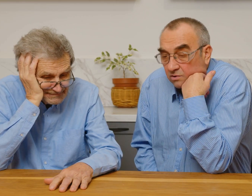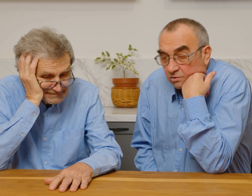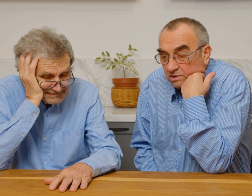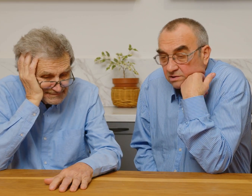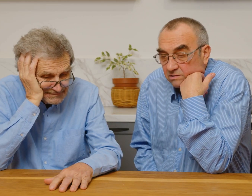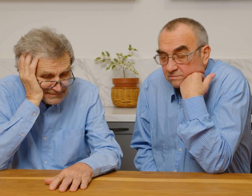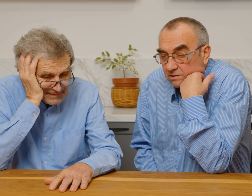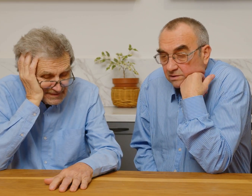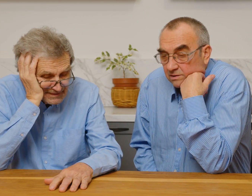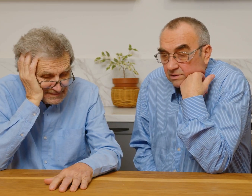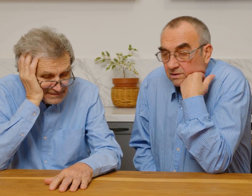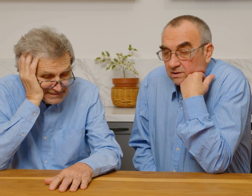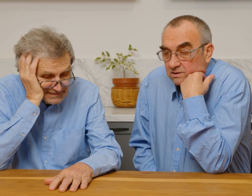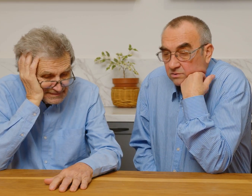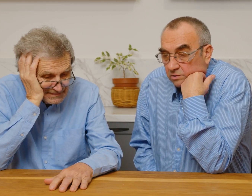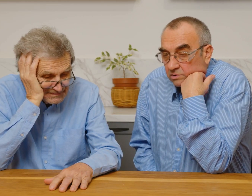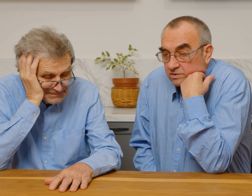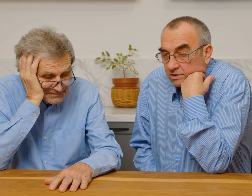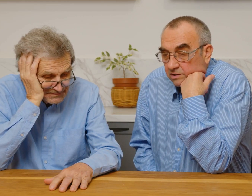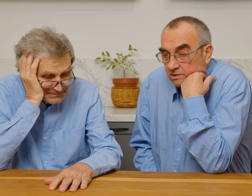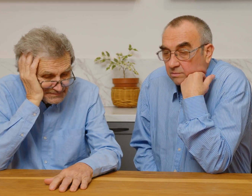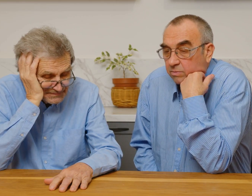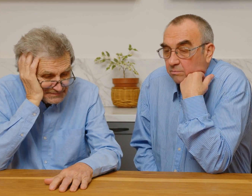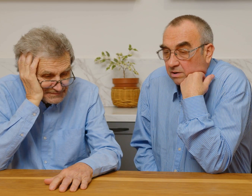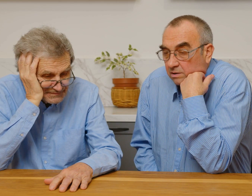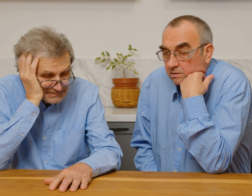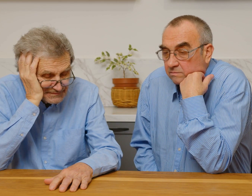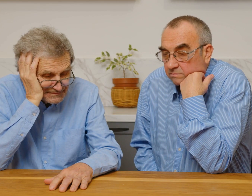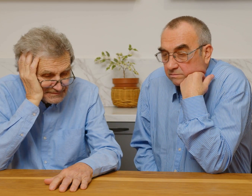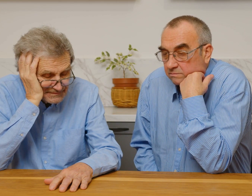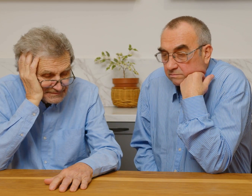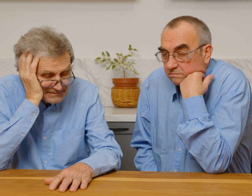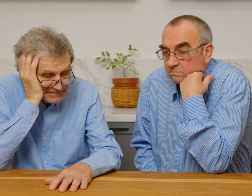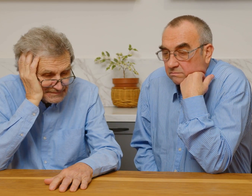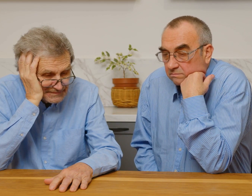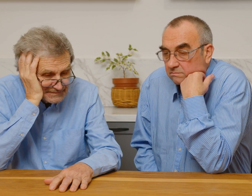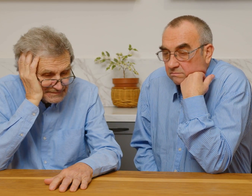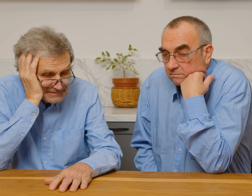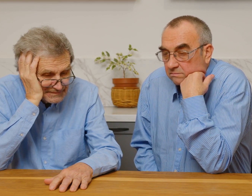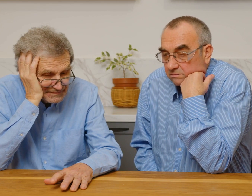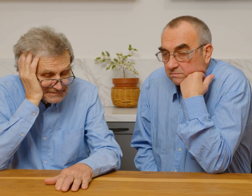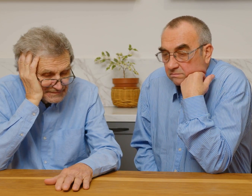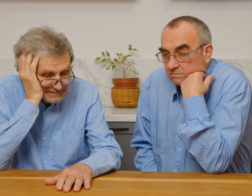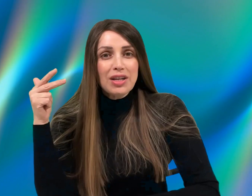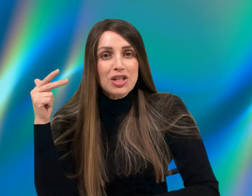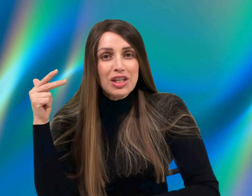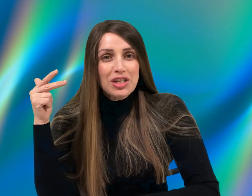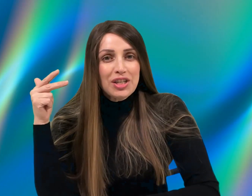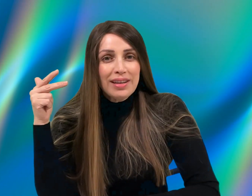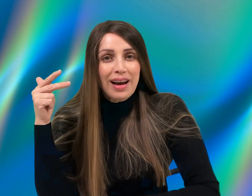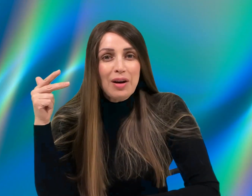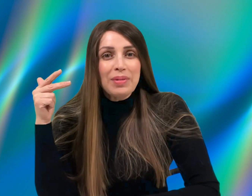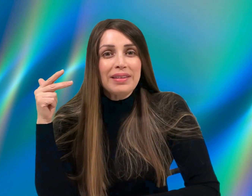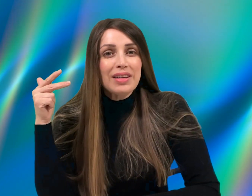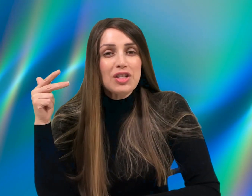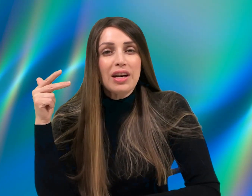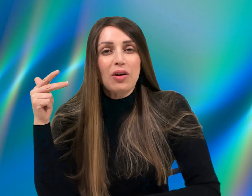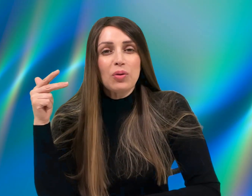אוקצניות. תוכיח אותו בדרך ארץ, דרך אהבה. ודבר שלישי, המטה של הארון